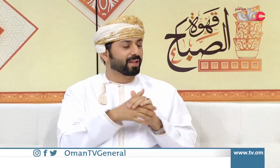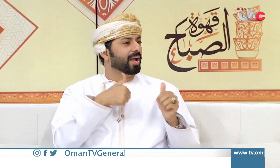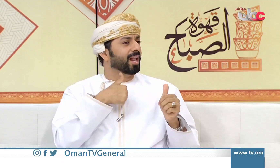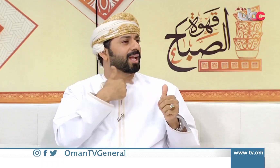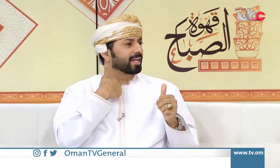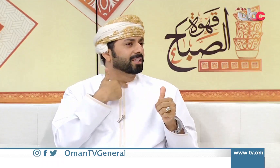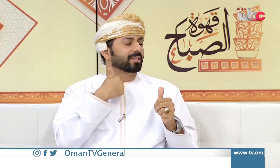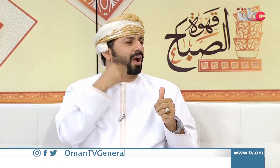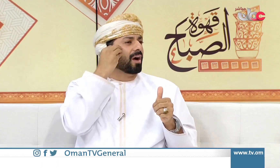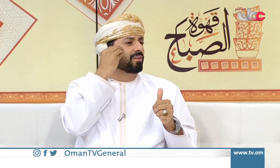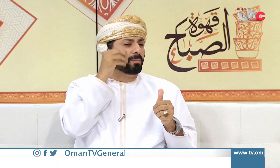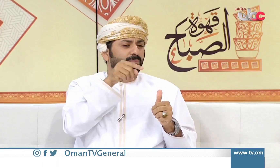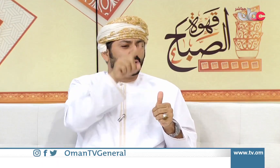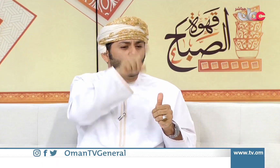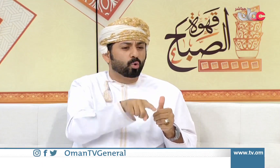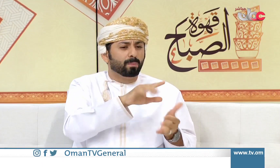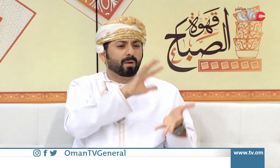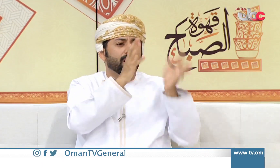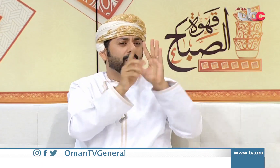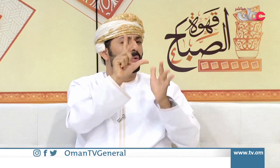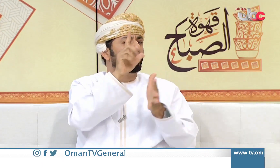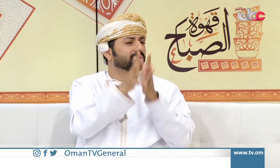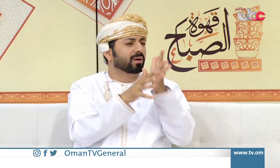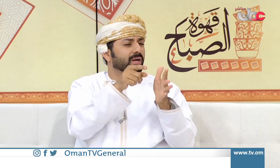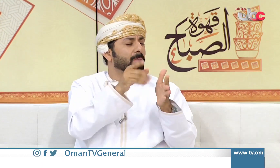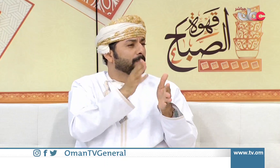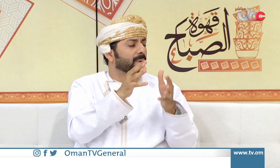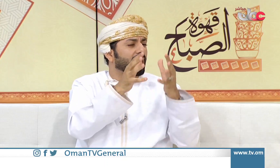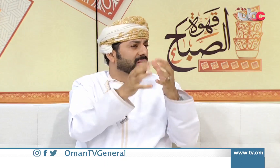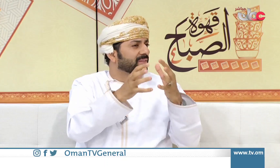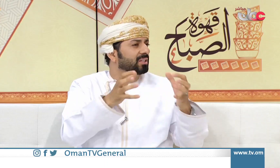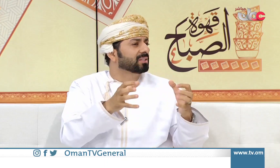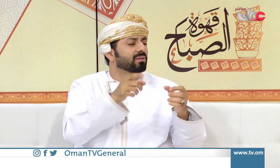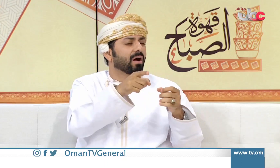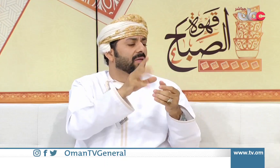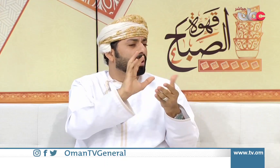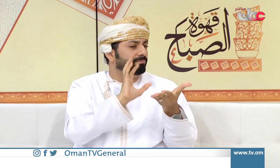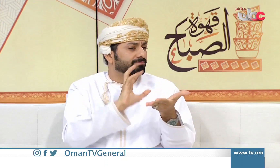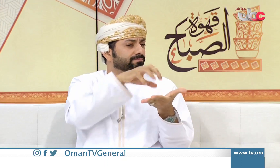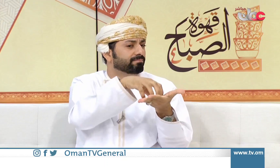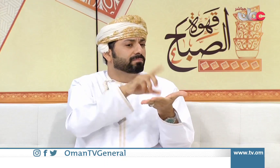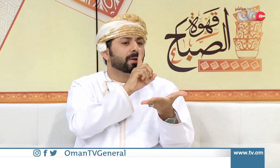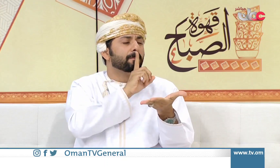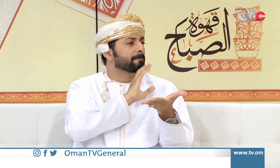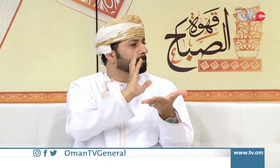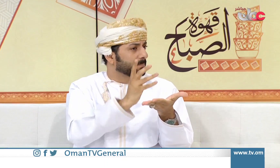شيء جيد أنا أريد طبعاً أتحدث عن هذا اليوم تفاصيل أكثر كيف جاء